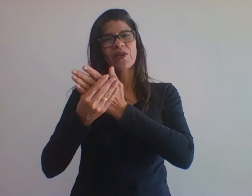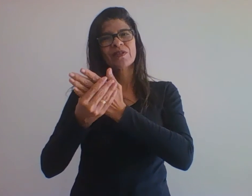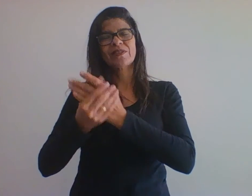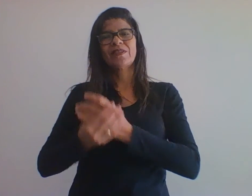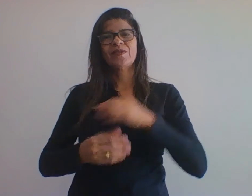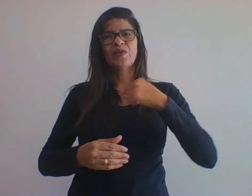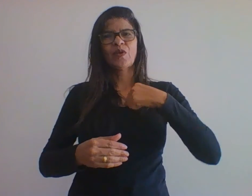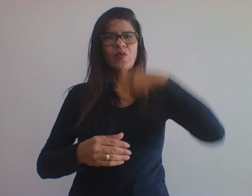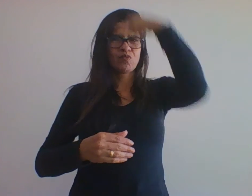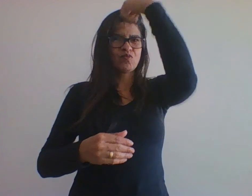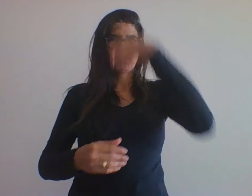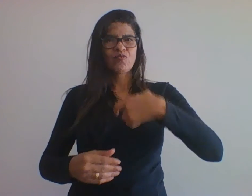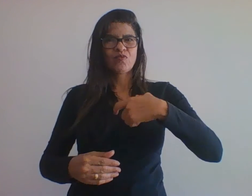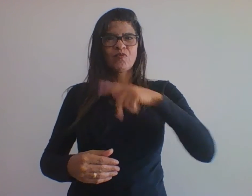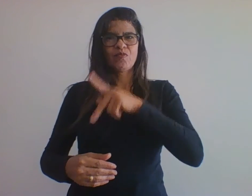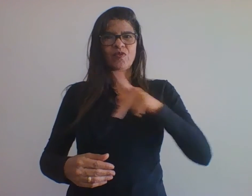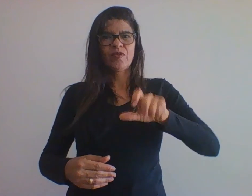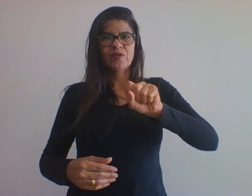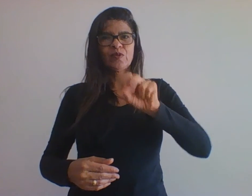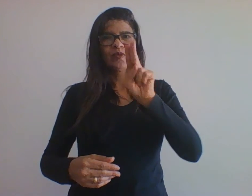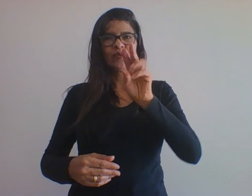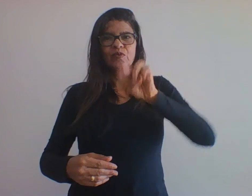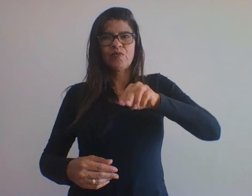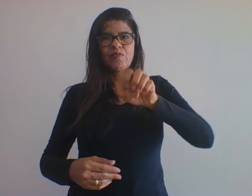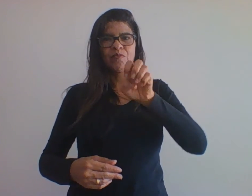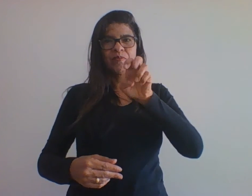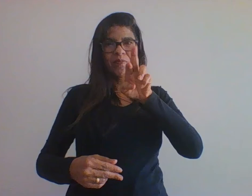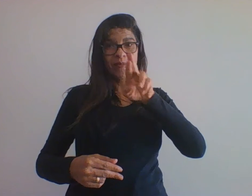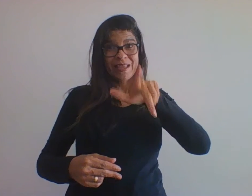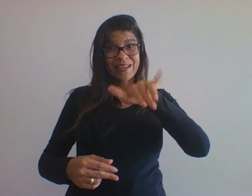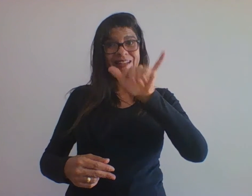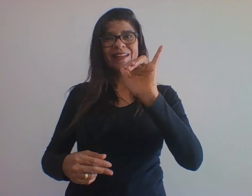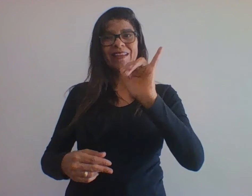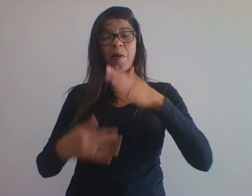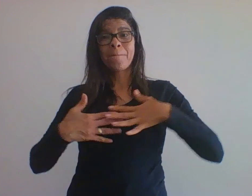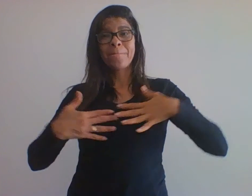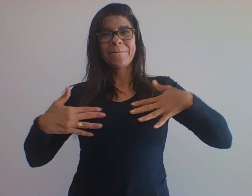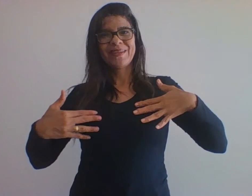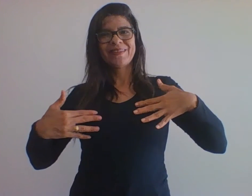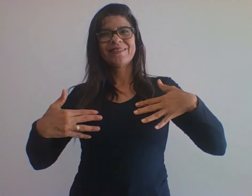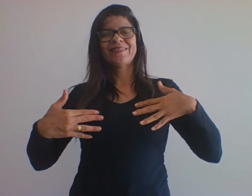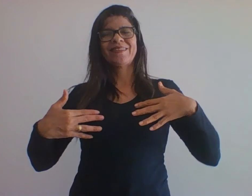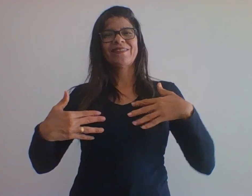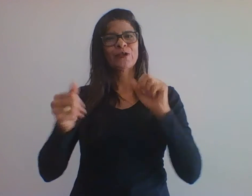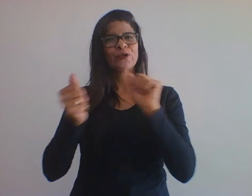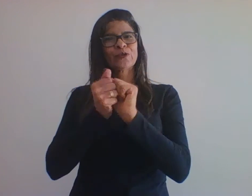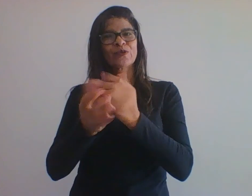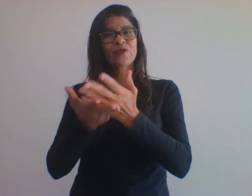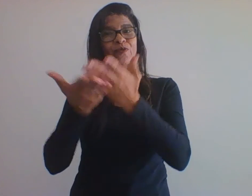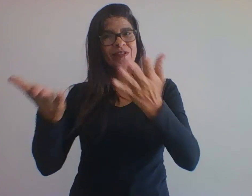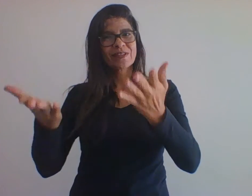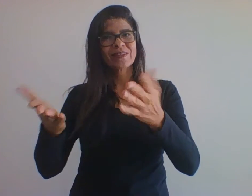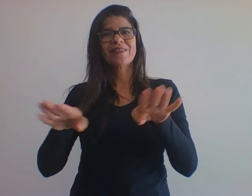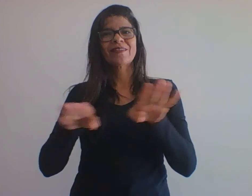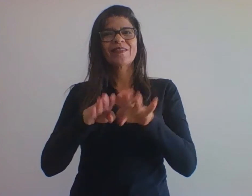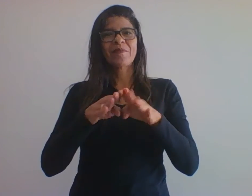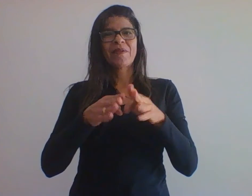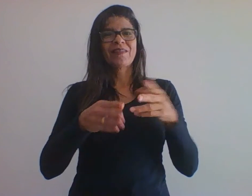de estar aqui com os senhores nessa nova disciplina. Terei a honra de dividir essa cadeira com o professor Luiz Felipe Pereira